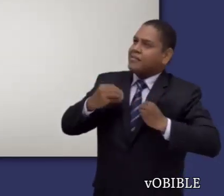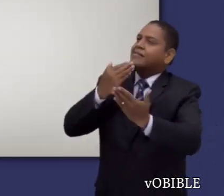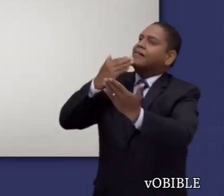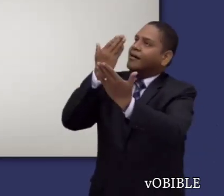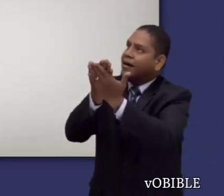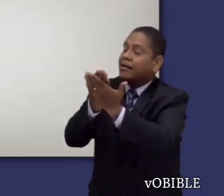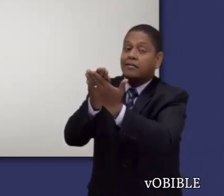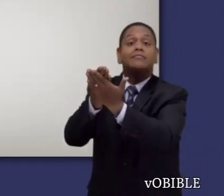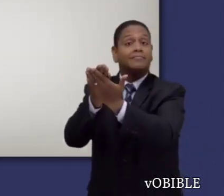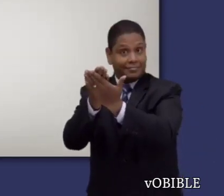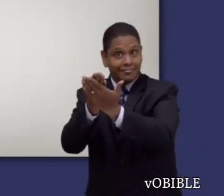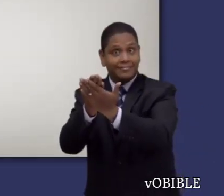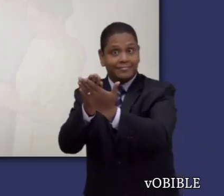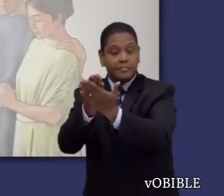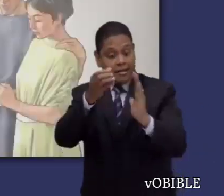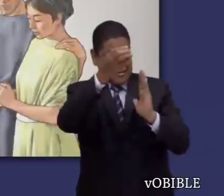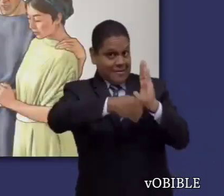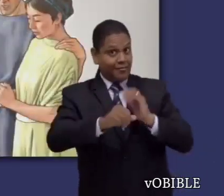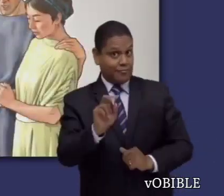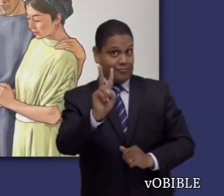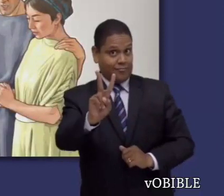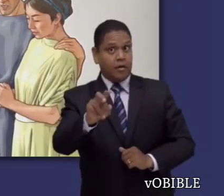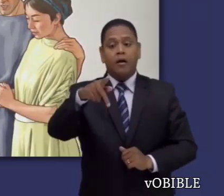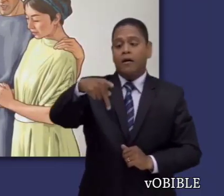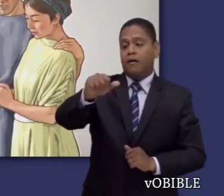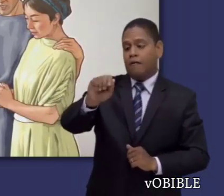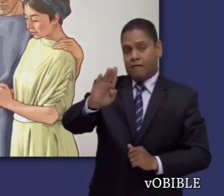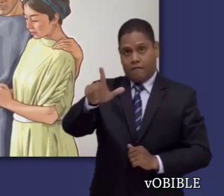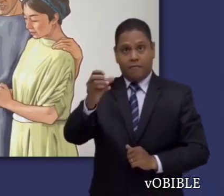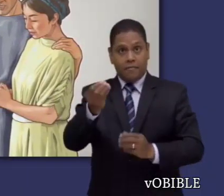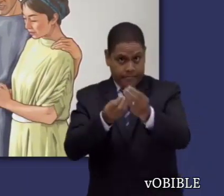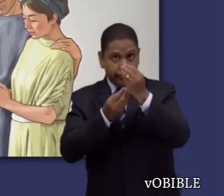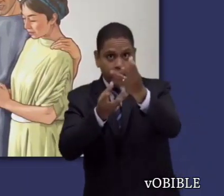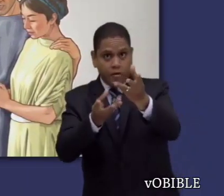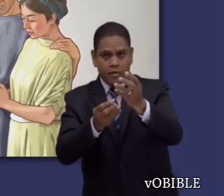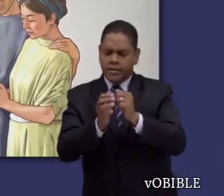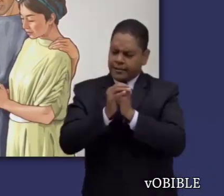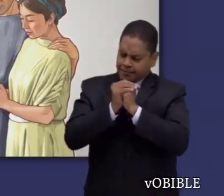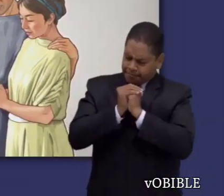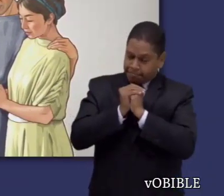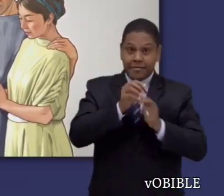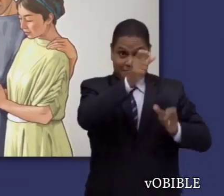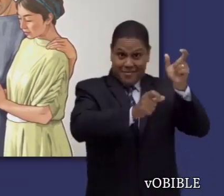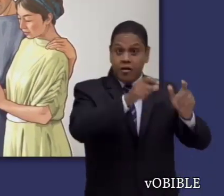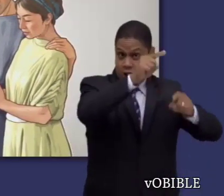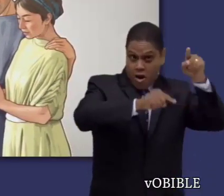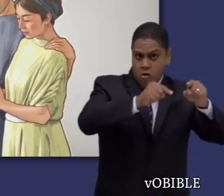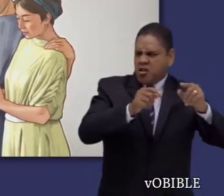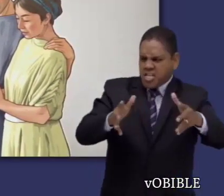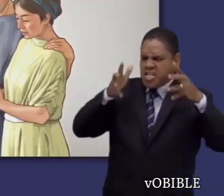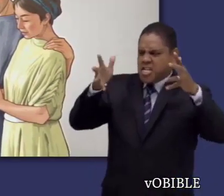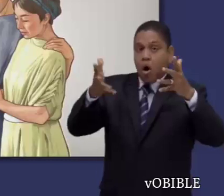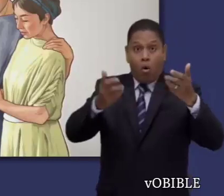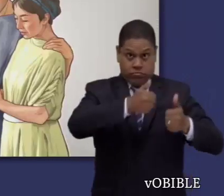En el capítulo 2, Pablo dice que es necesario orar por otros, incluso por los funcionarios del gobierno, para que el pueblo